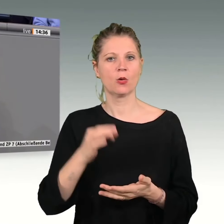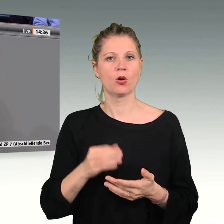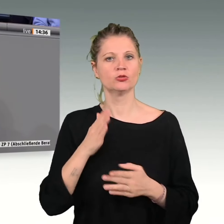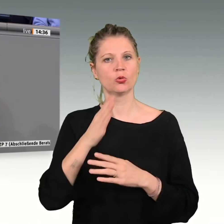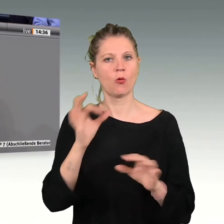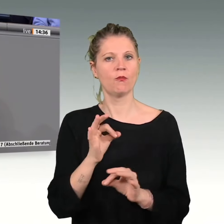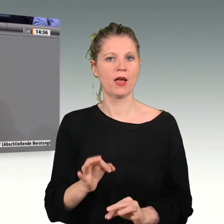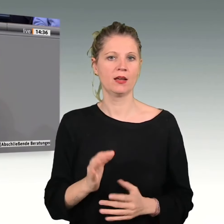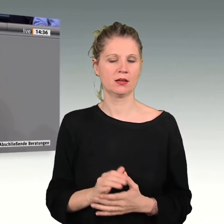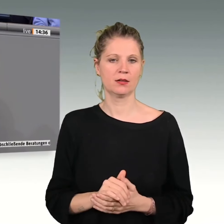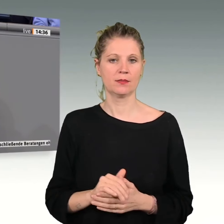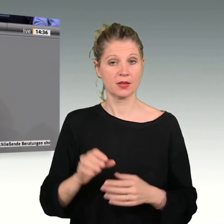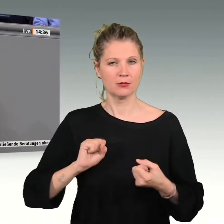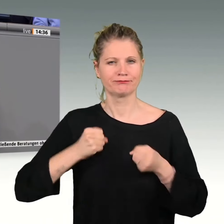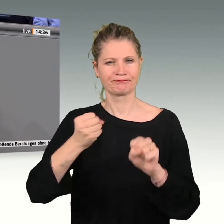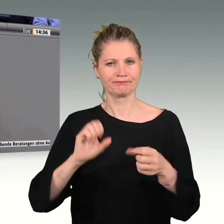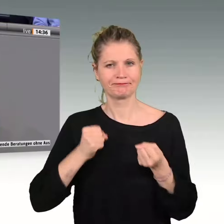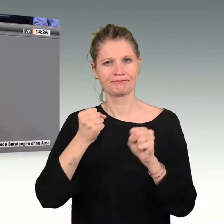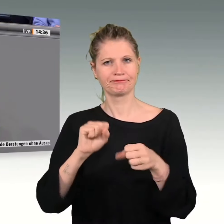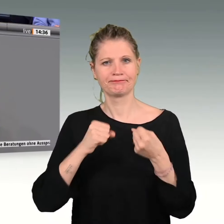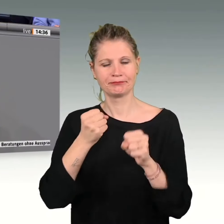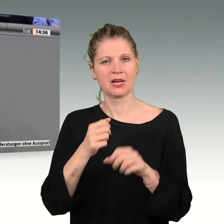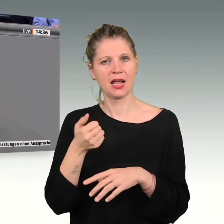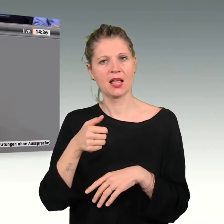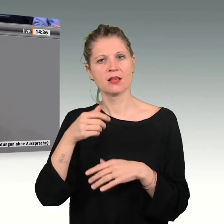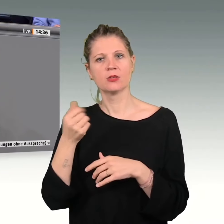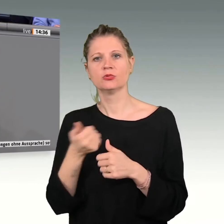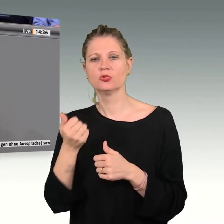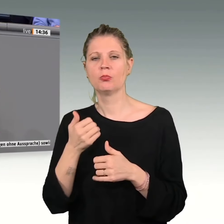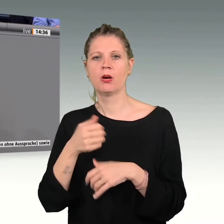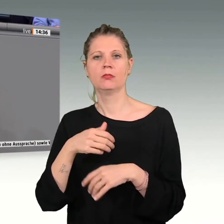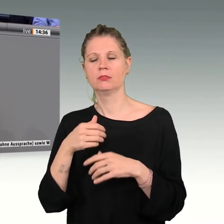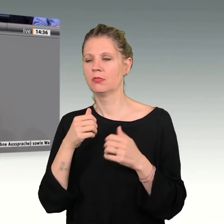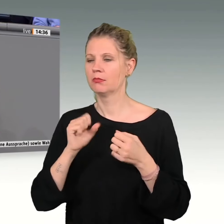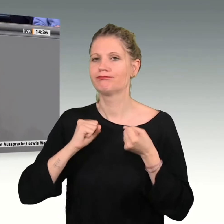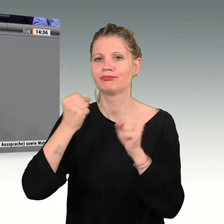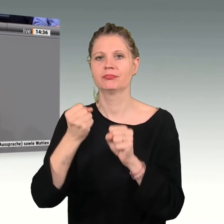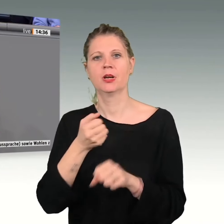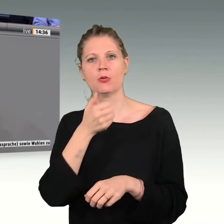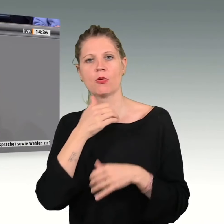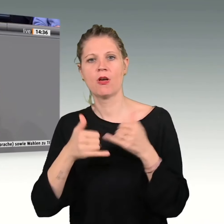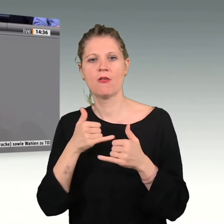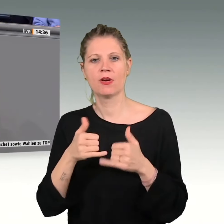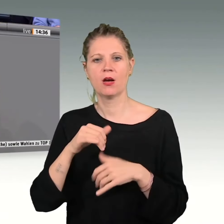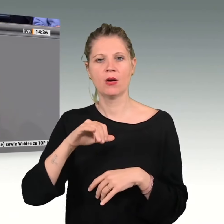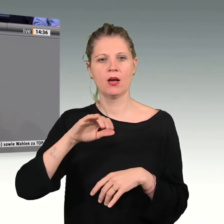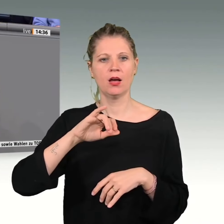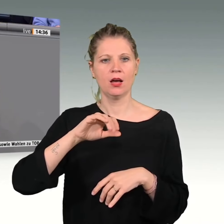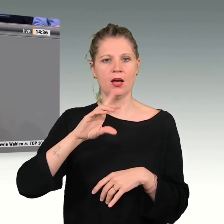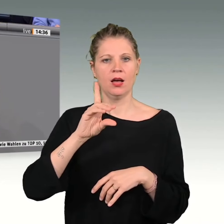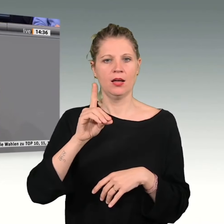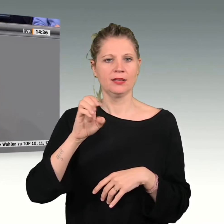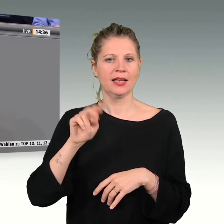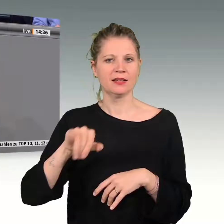geehrte Damen und Herren, eine sehr engagierte, tolle junge Frau ist beispielsweise der Janas von der Jugendvertretung von Volkswagen.